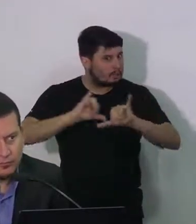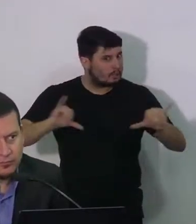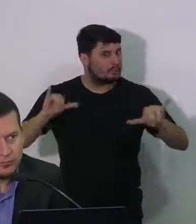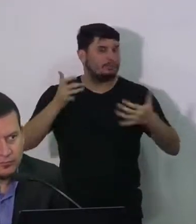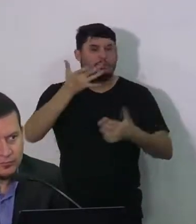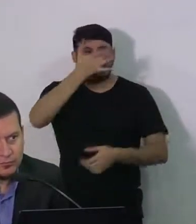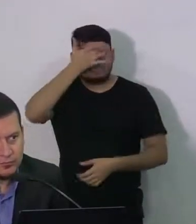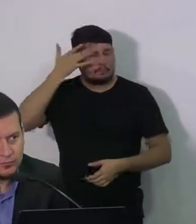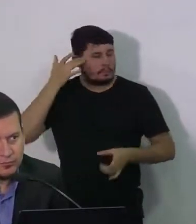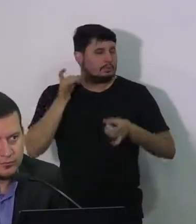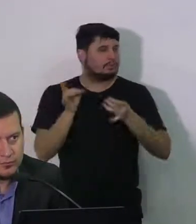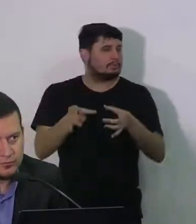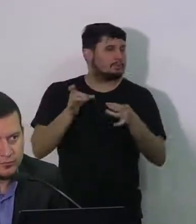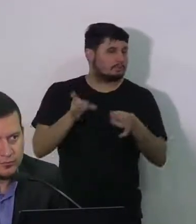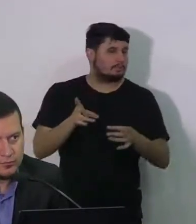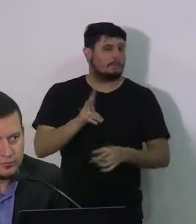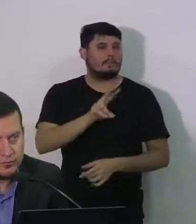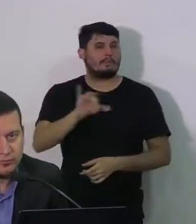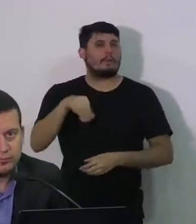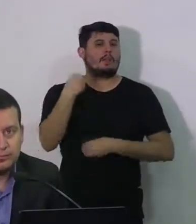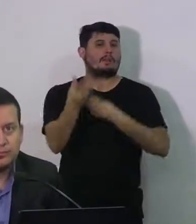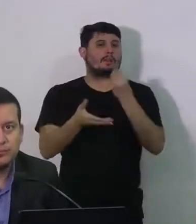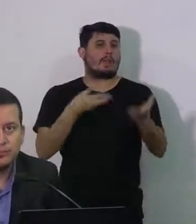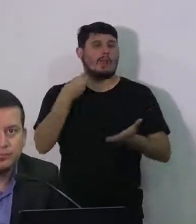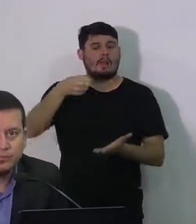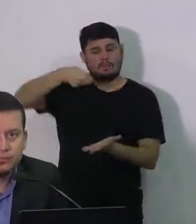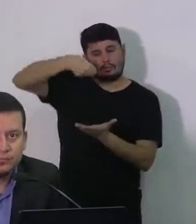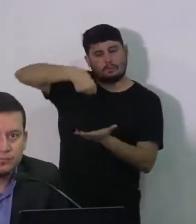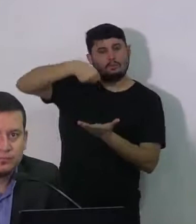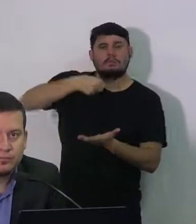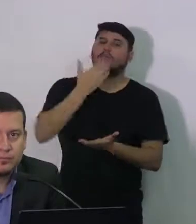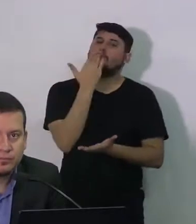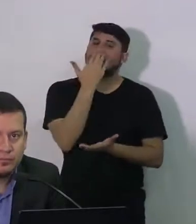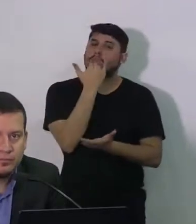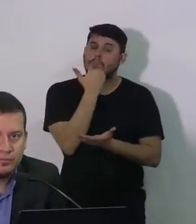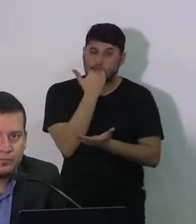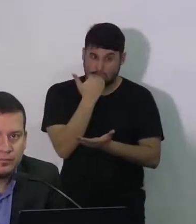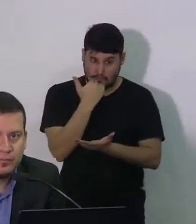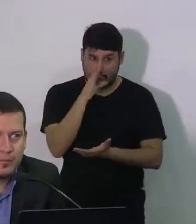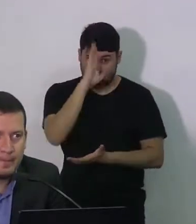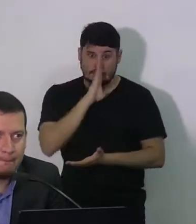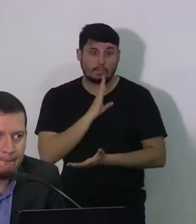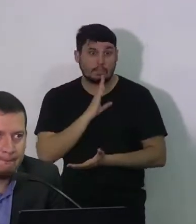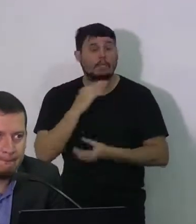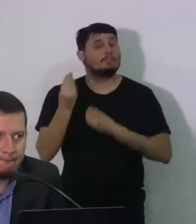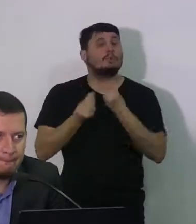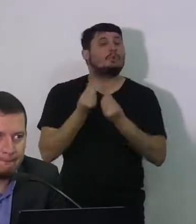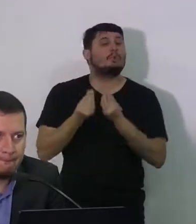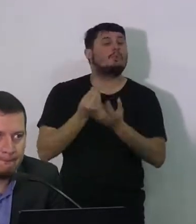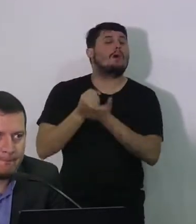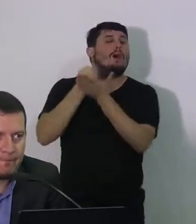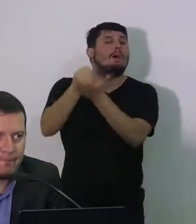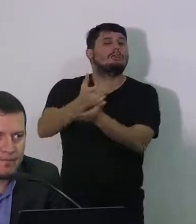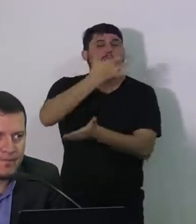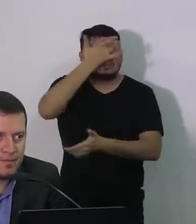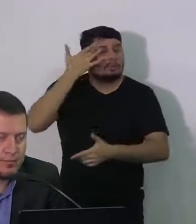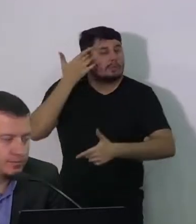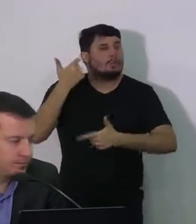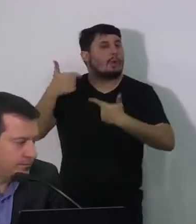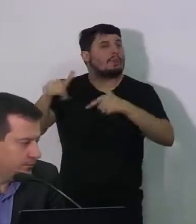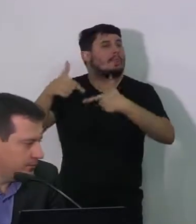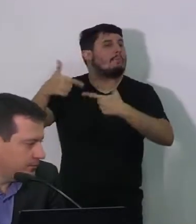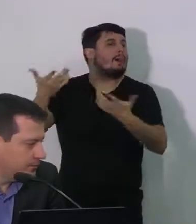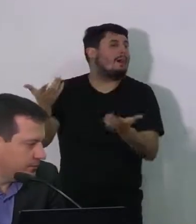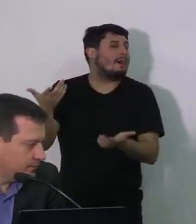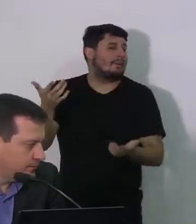Ambulantes que a Prefeitura irá distribuir cestas básicas. Como será a distribuição das cestas aos ambulantes e camelôs do comércio na praça?